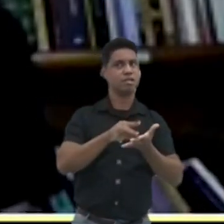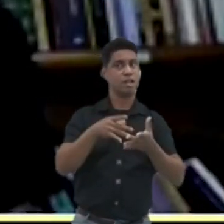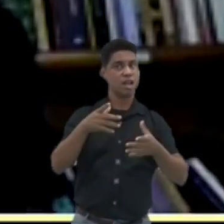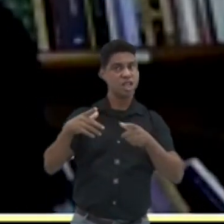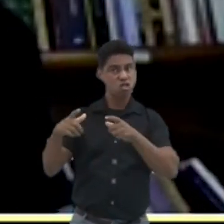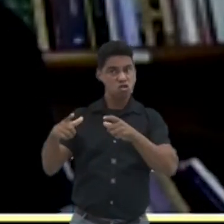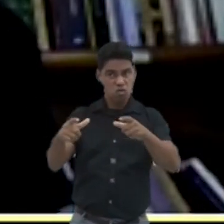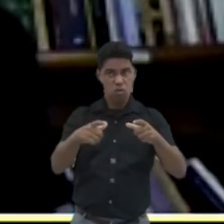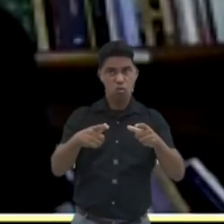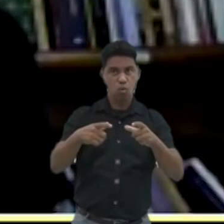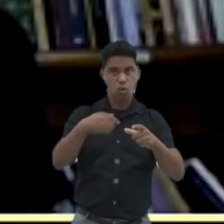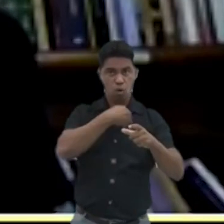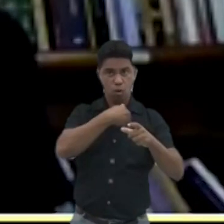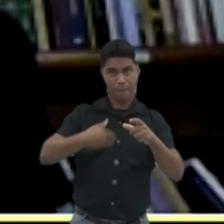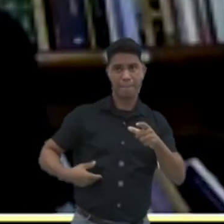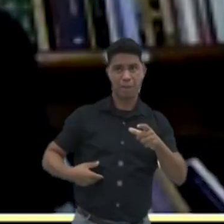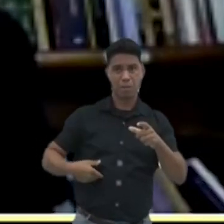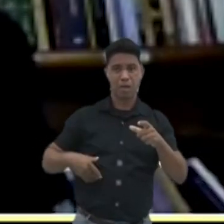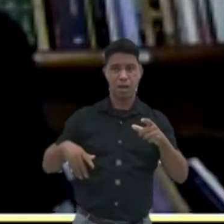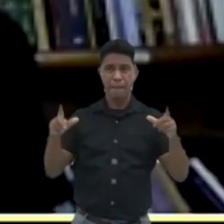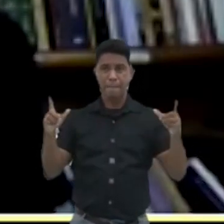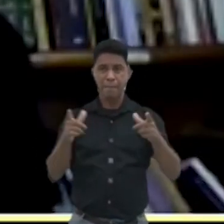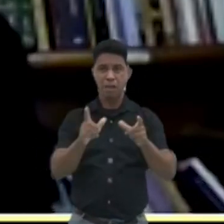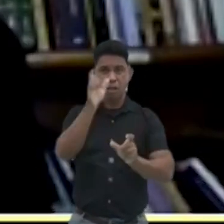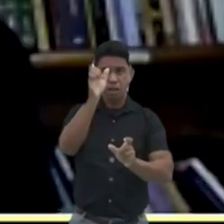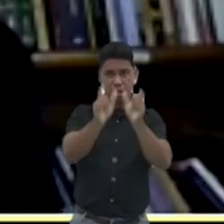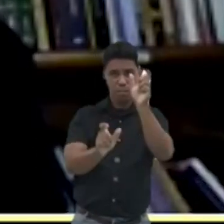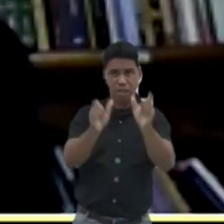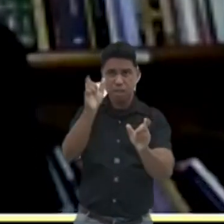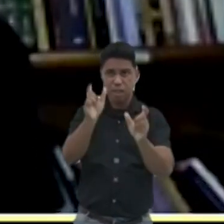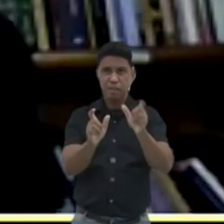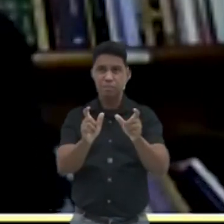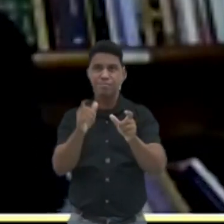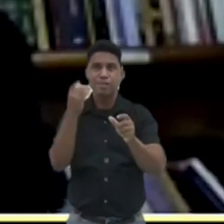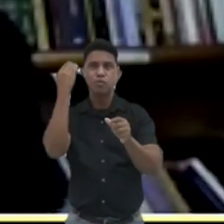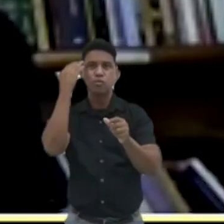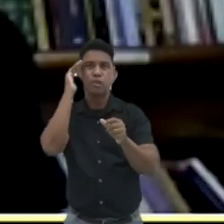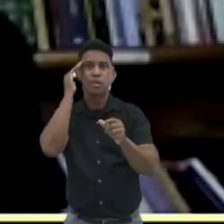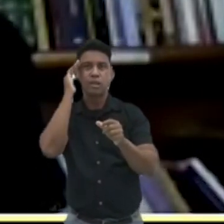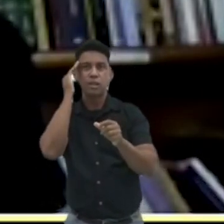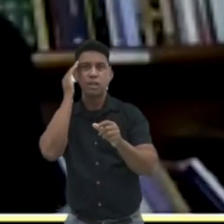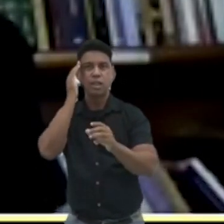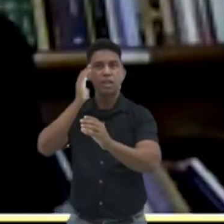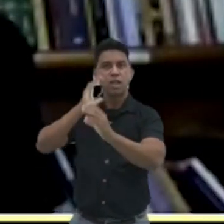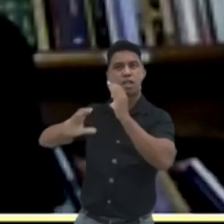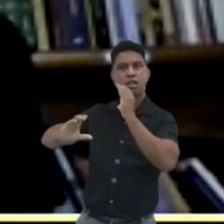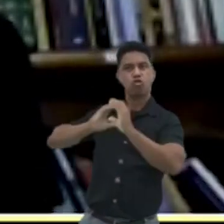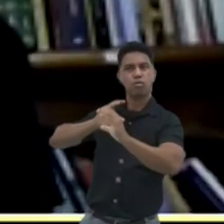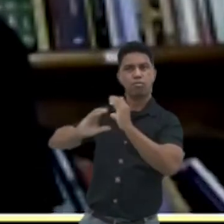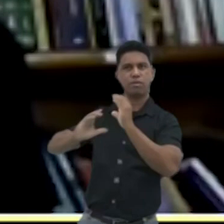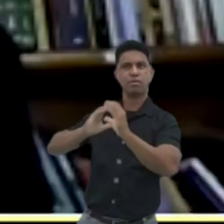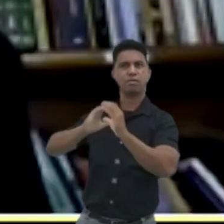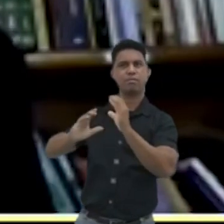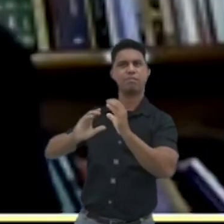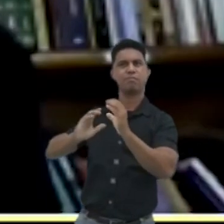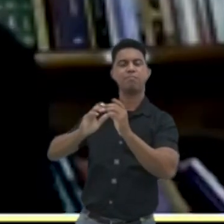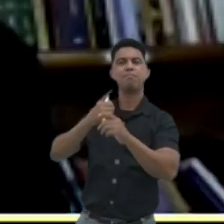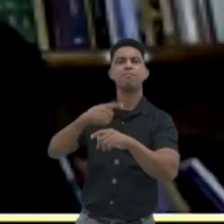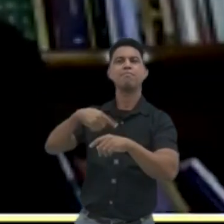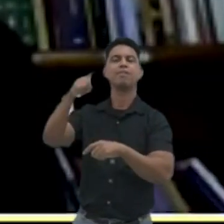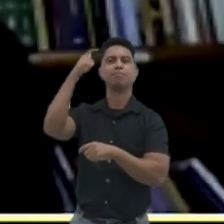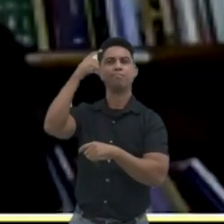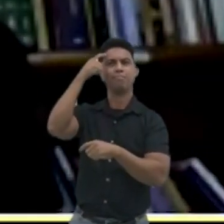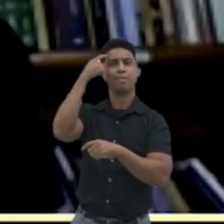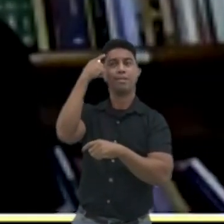poucas pessoas que entendam de Libras, que possam fazer essa comunicação, pensem vocês que nós temos a